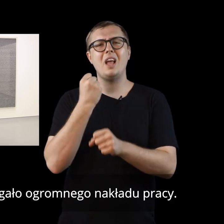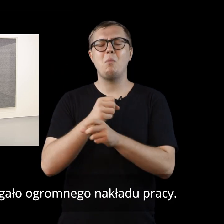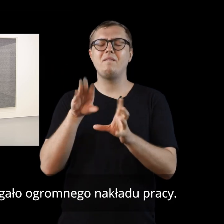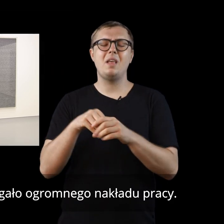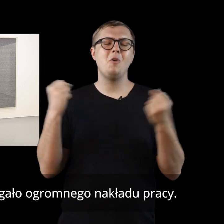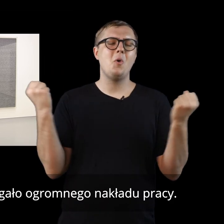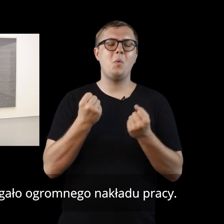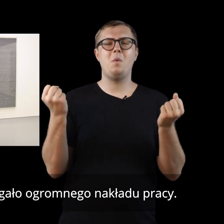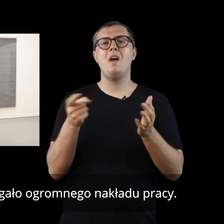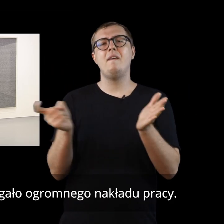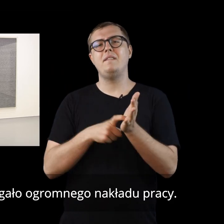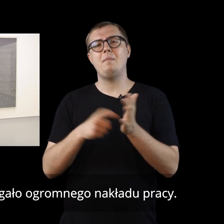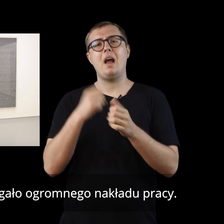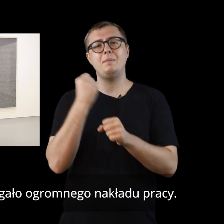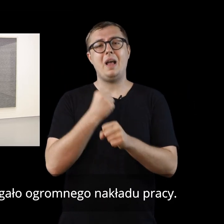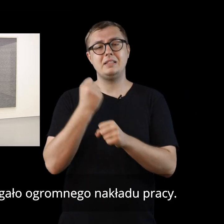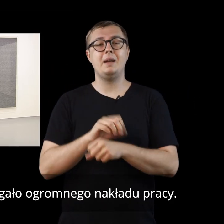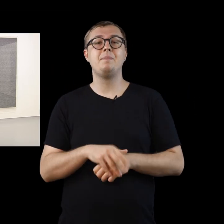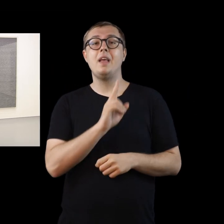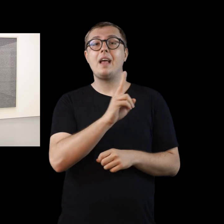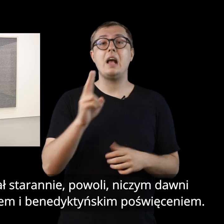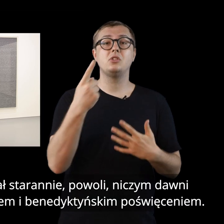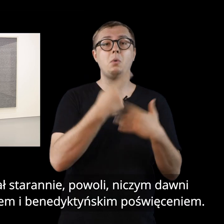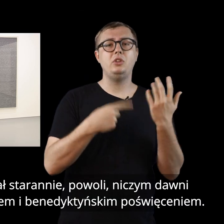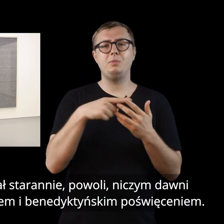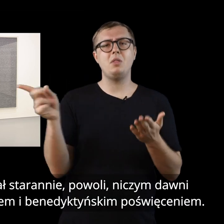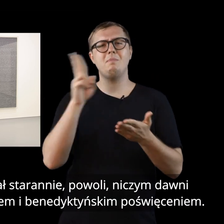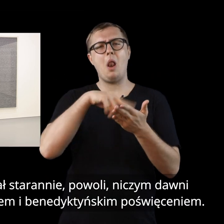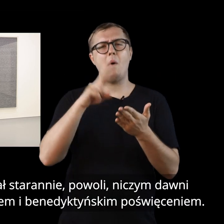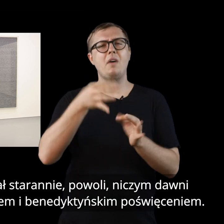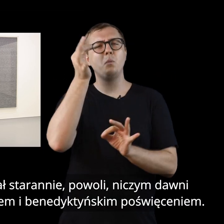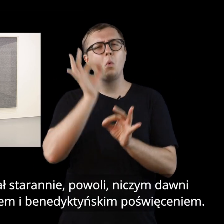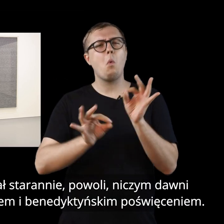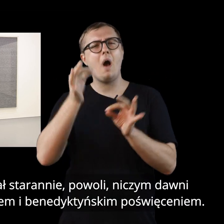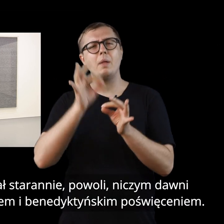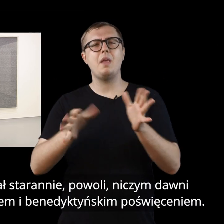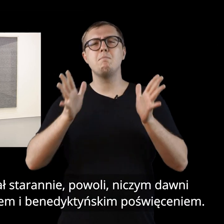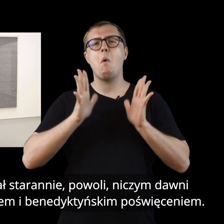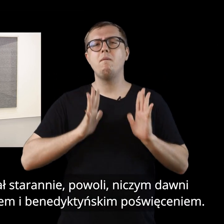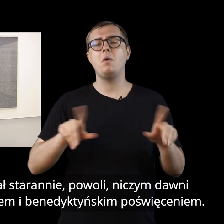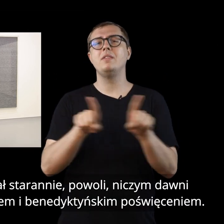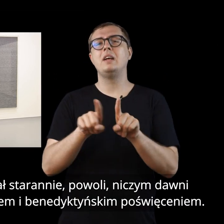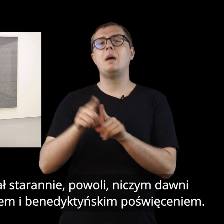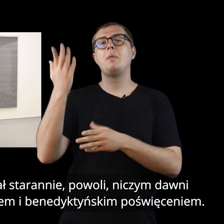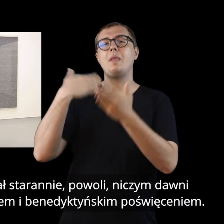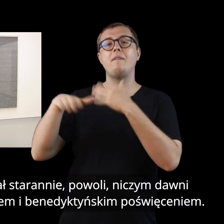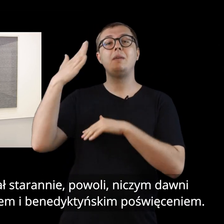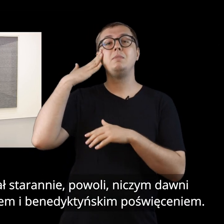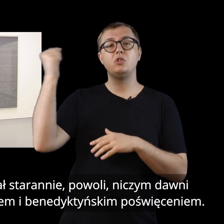Jego dzieło wymagało ogromnego nakładu pracy. Każdą liczbę malował starannie, powoli, niczym dawni